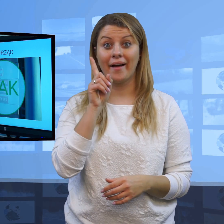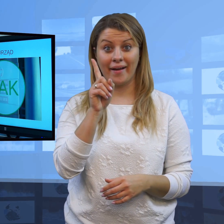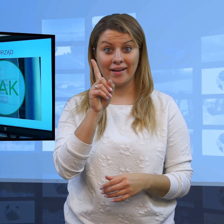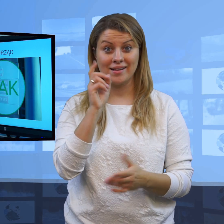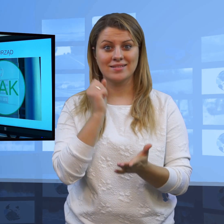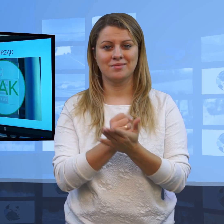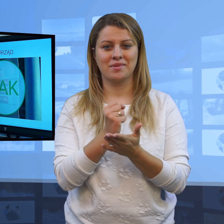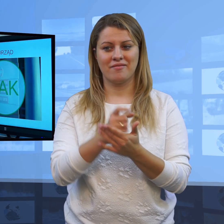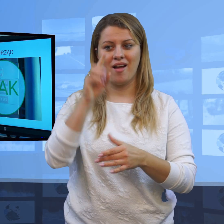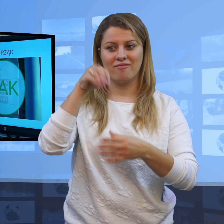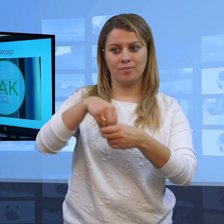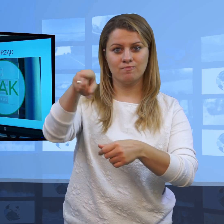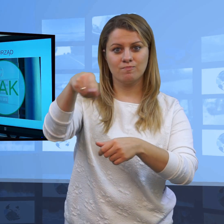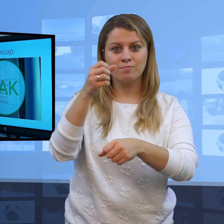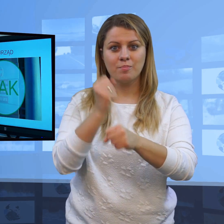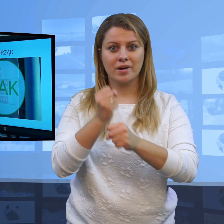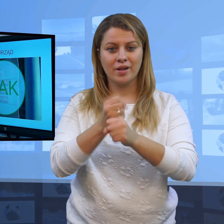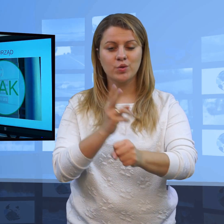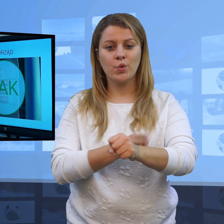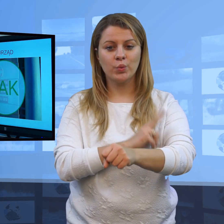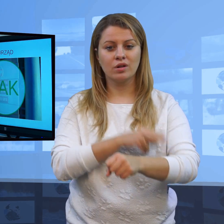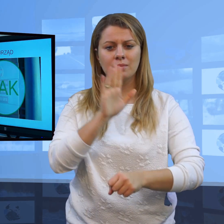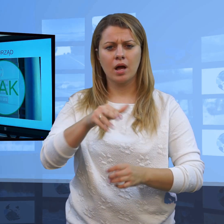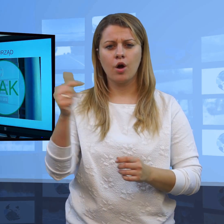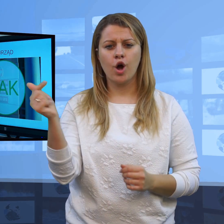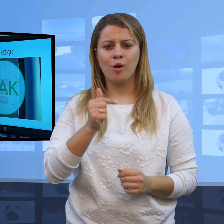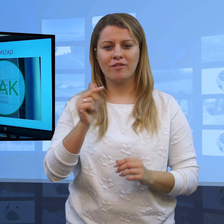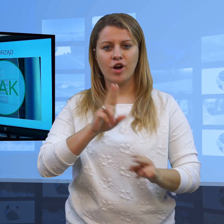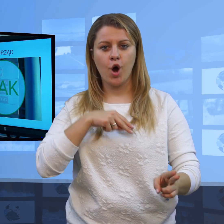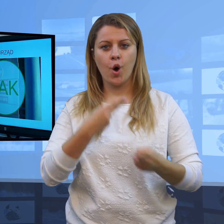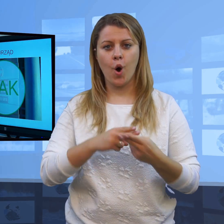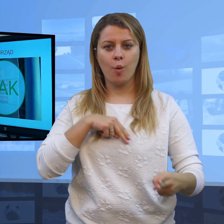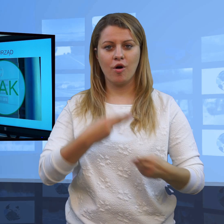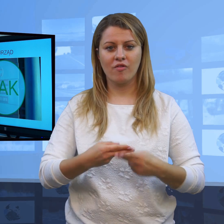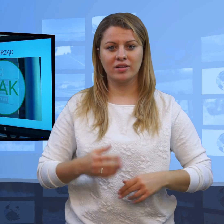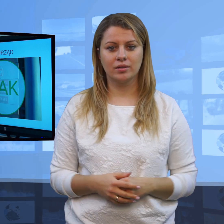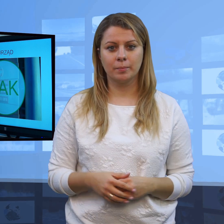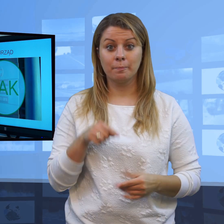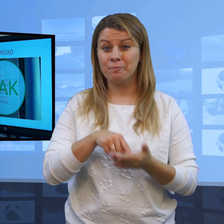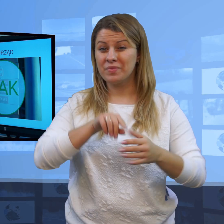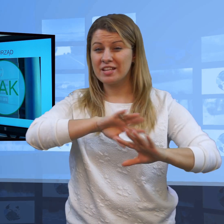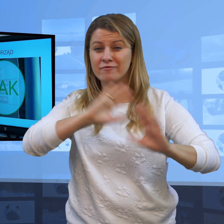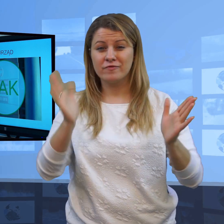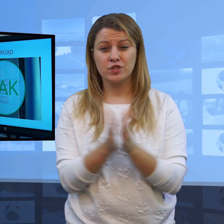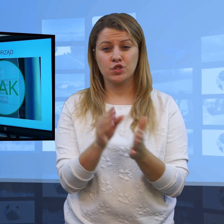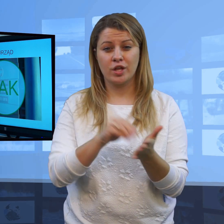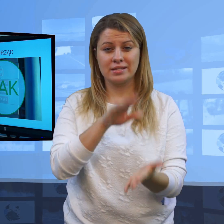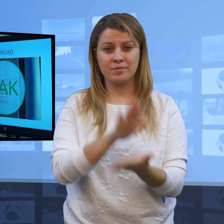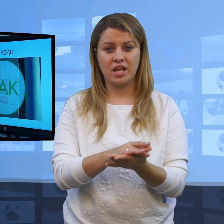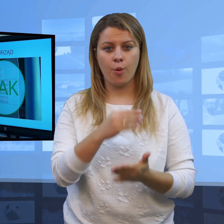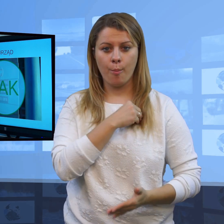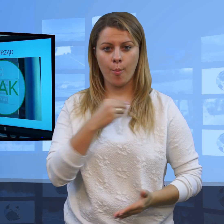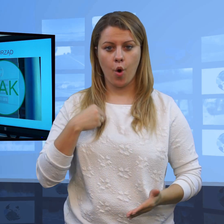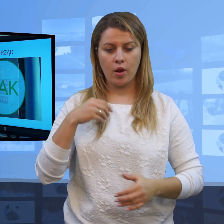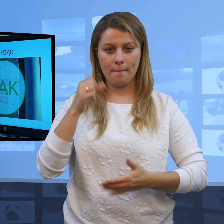ma obowiązek odpowiedzieć na pytanie. To wszystko jest zapisane w polskim prawie.